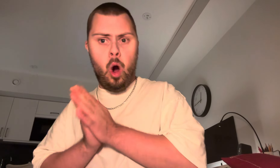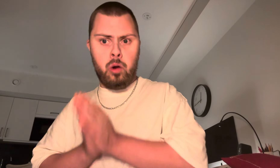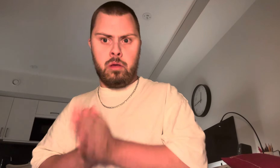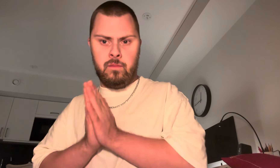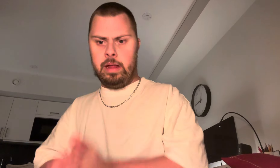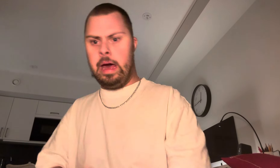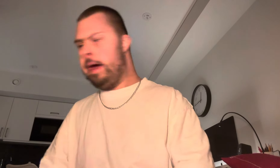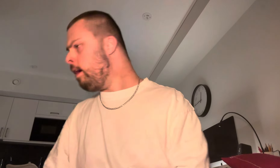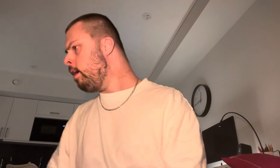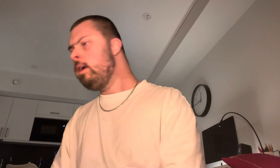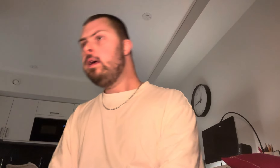också vill det.